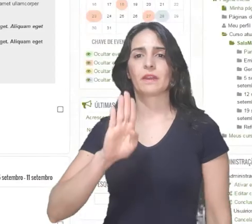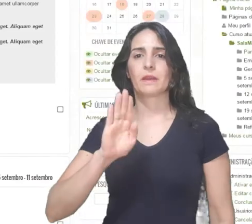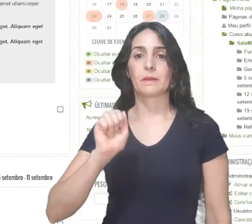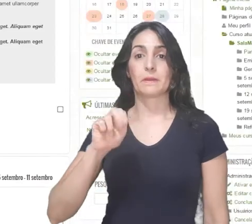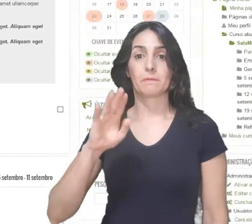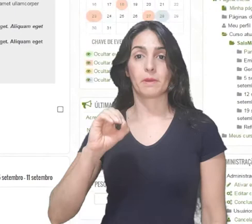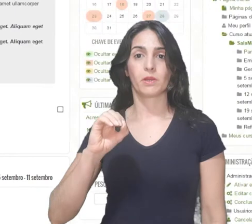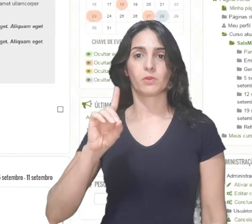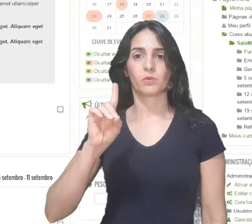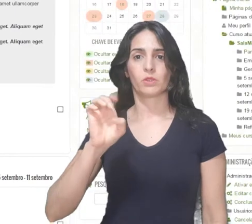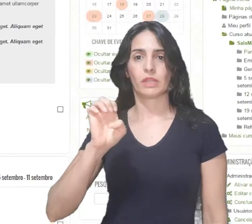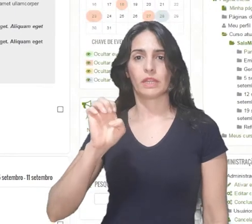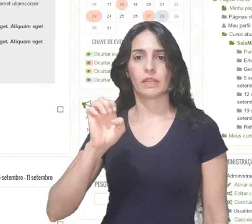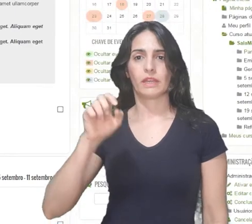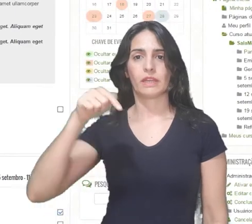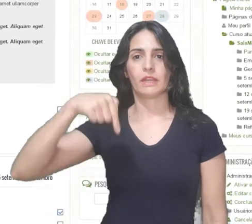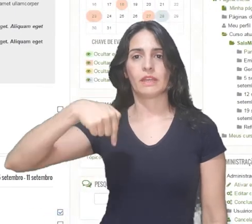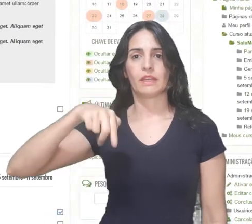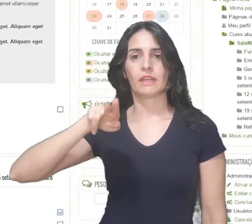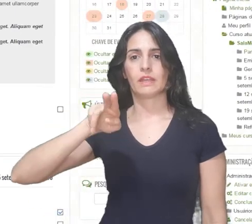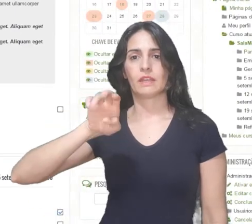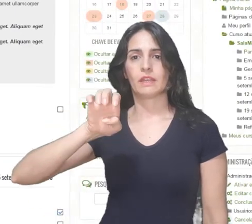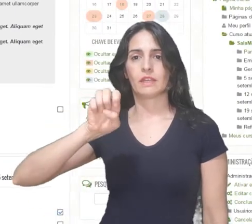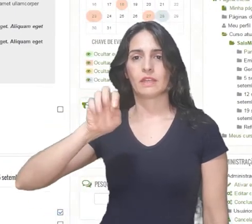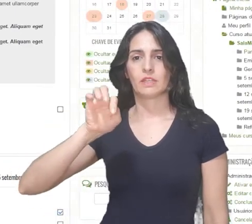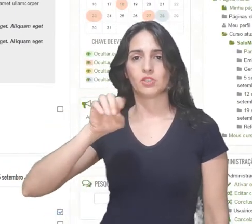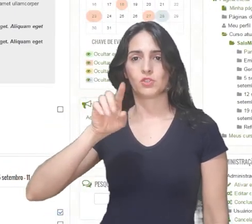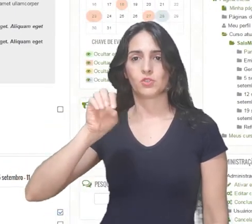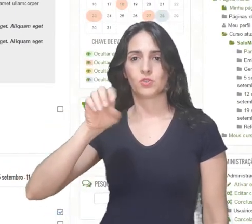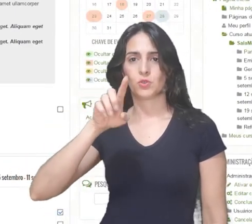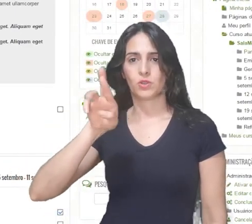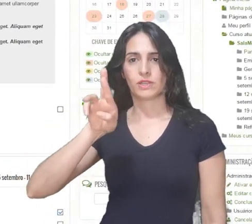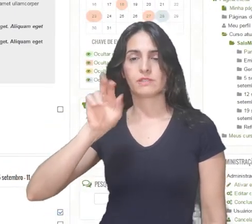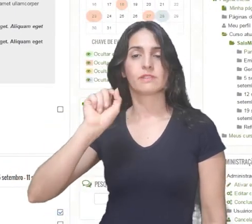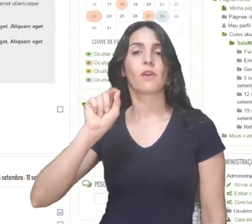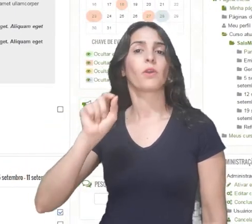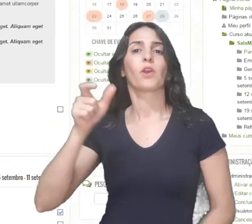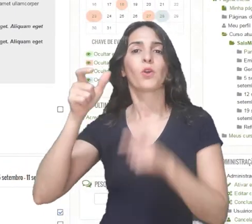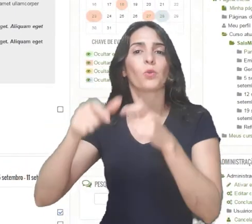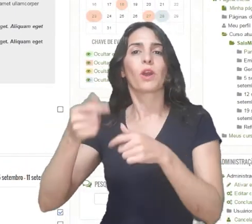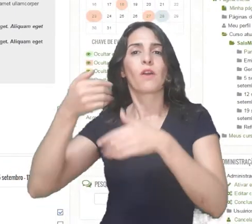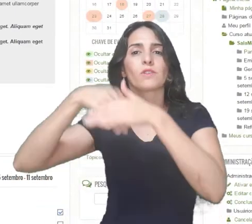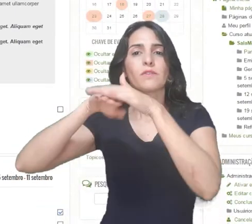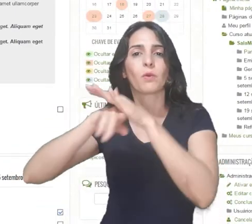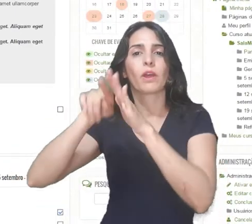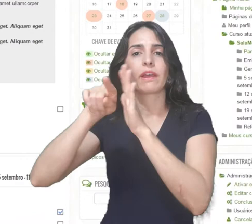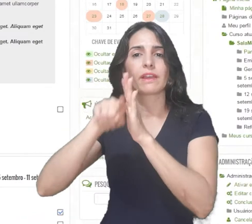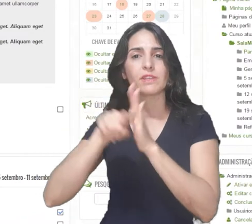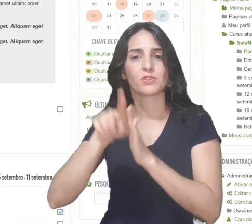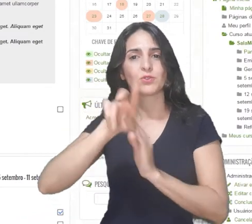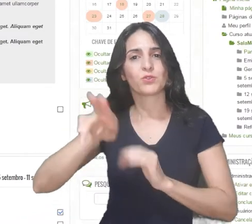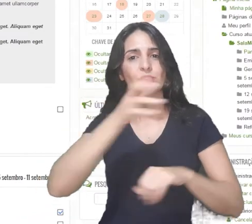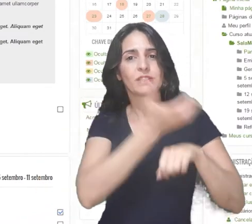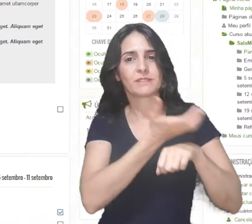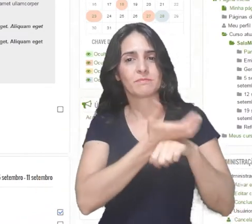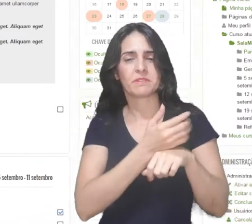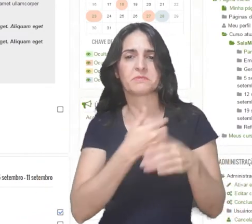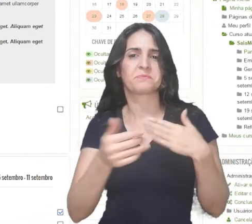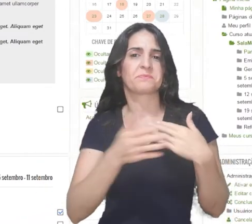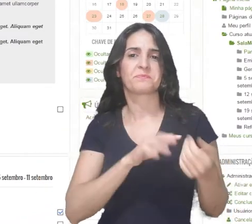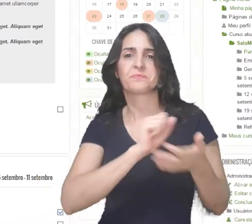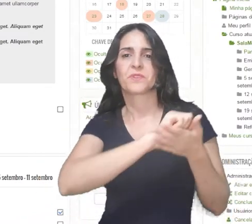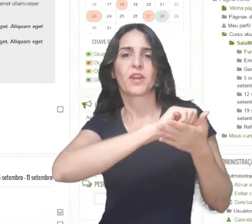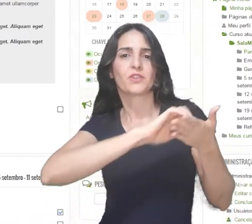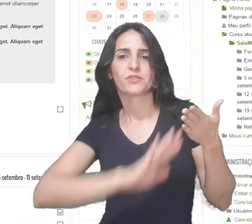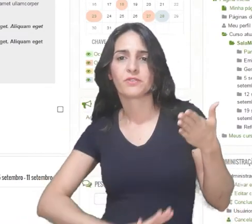O banco de questões é o espaço onde você vai criar e gerenciar todas as questões que você vai utilizar na sua disciplina.